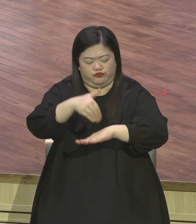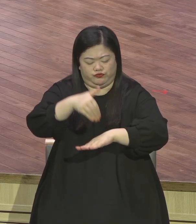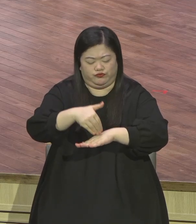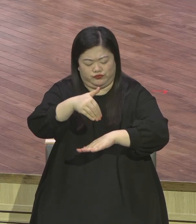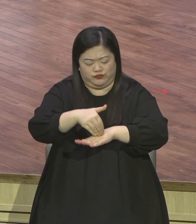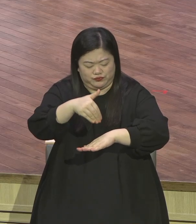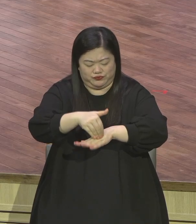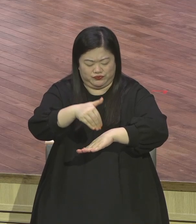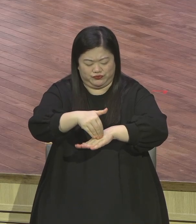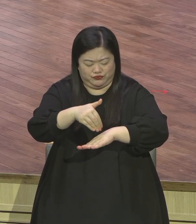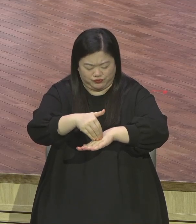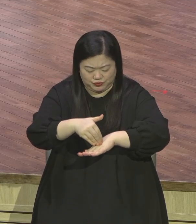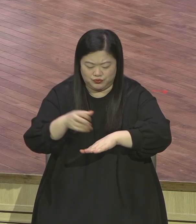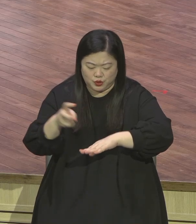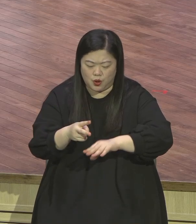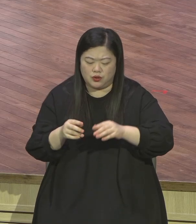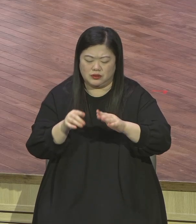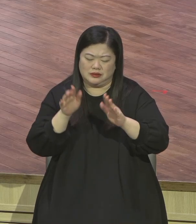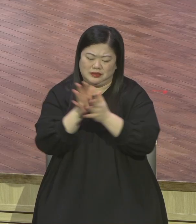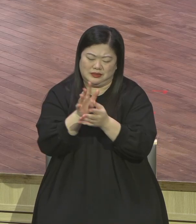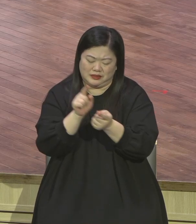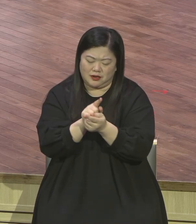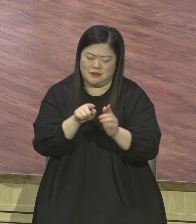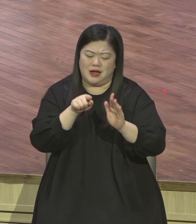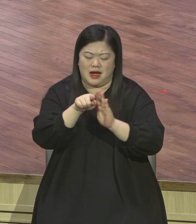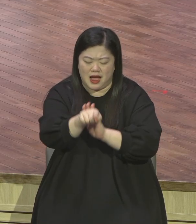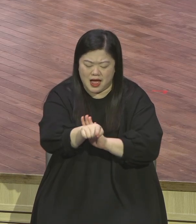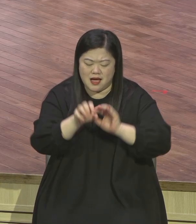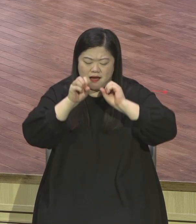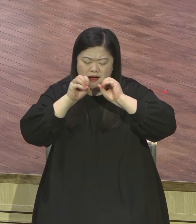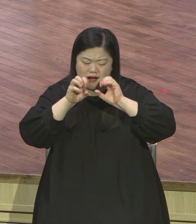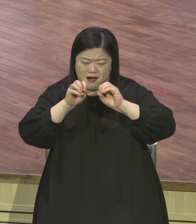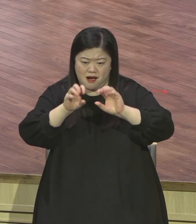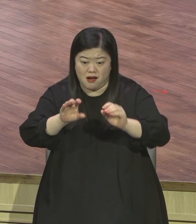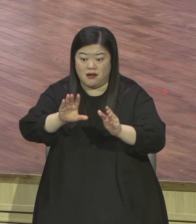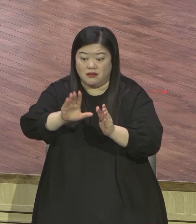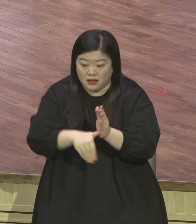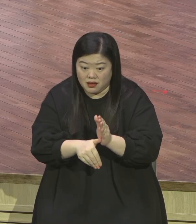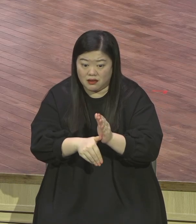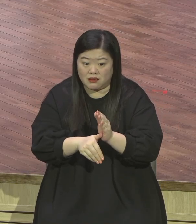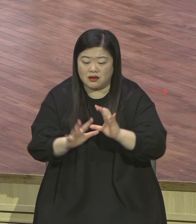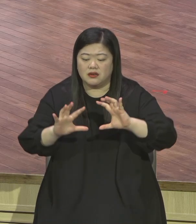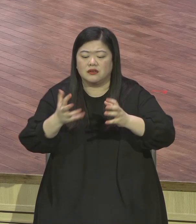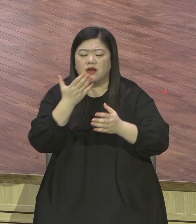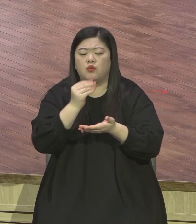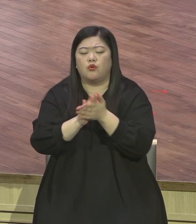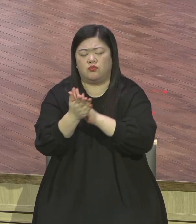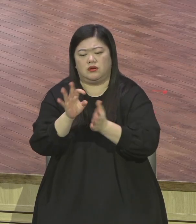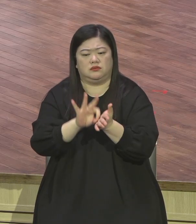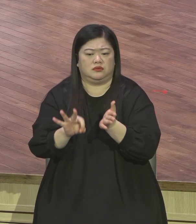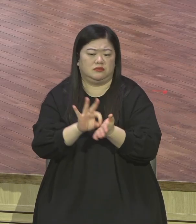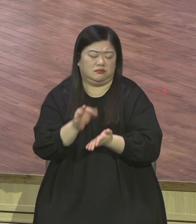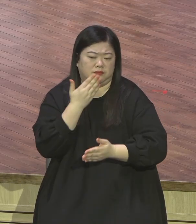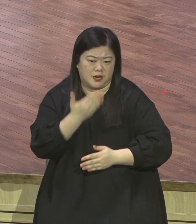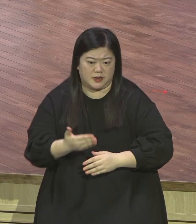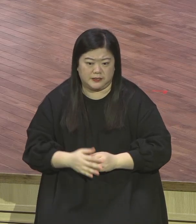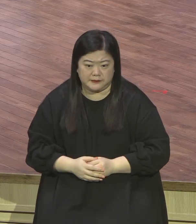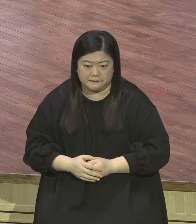땅 끝 모든 족속입니다 만민입니다 여기에 쓰임 받아야지 아멘 그리고 궁극적으로